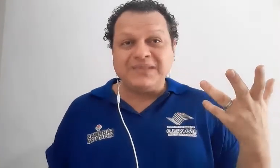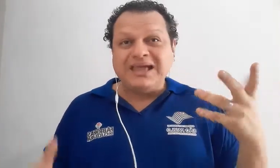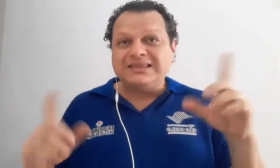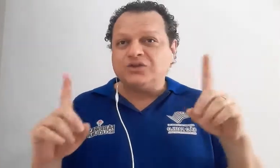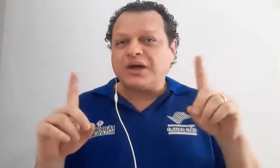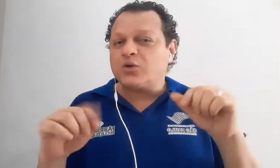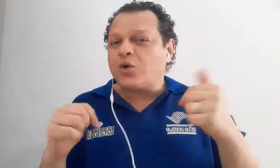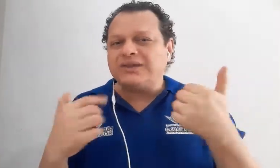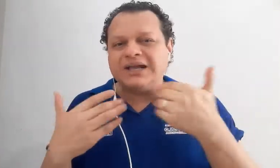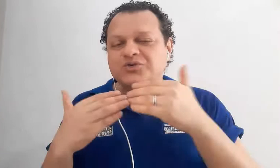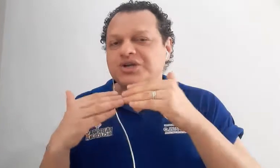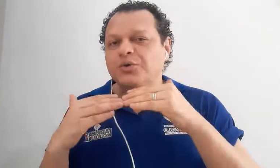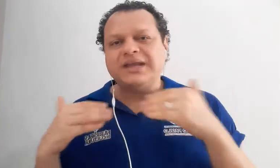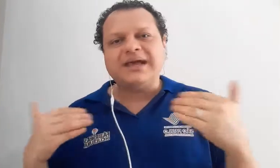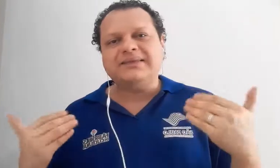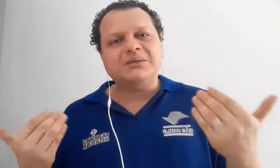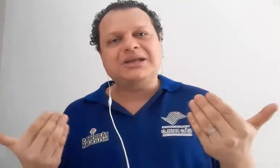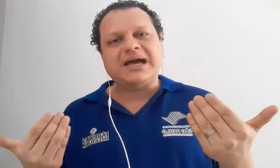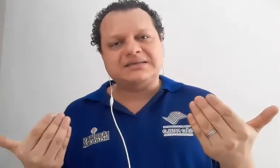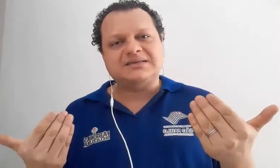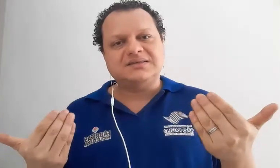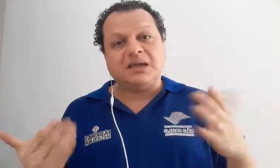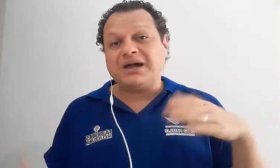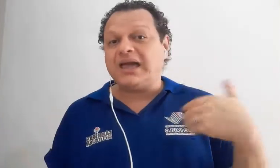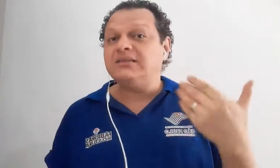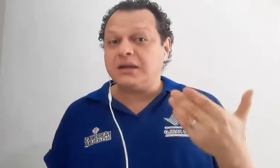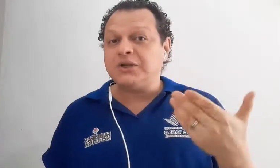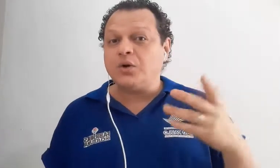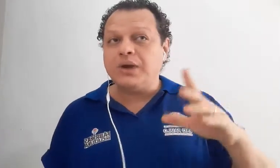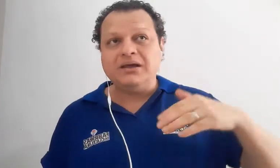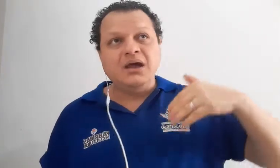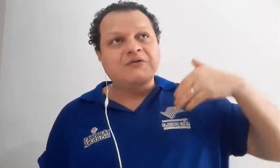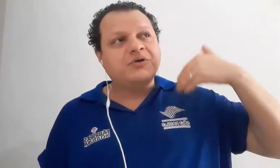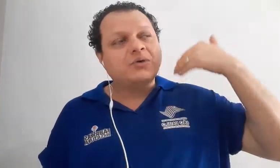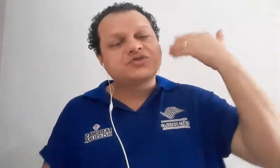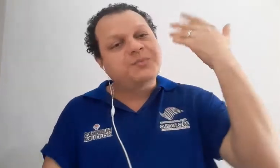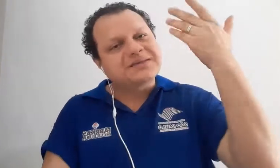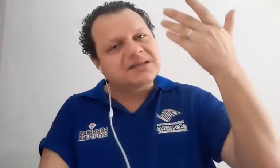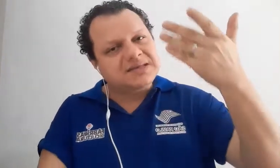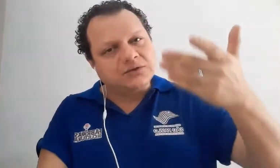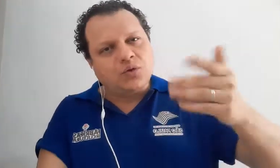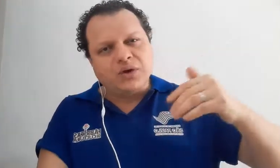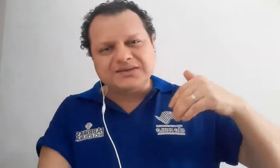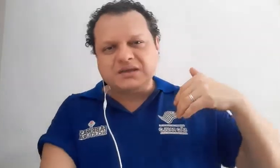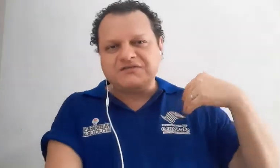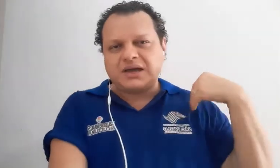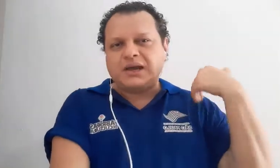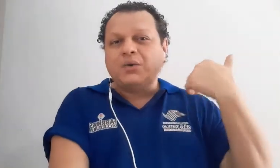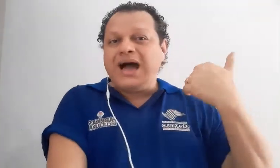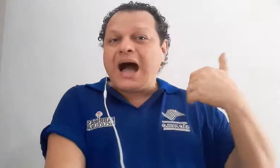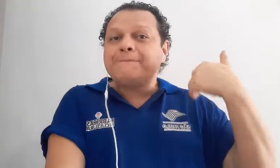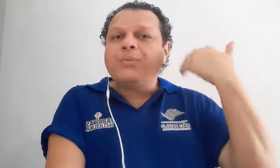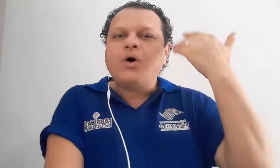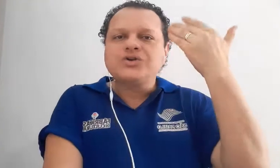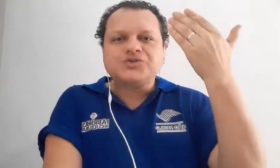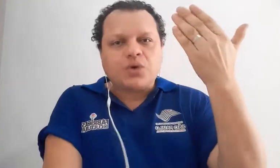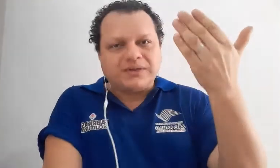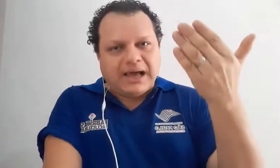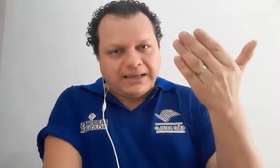Tanto é que o Kodali não chegou nem a terminar esse sistema. Quem terminou ele foram os pesquisadores que vieram após o Kodali,